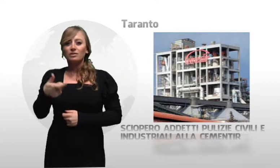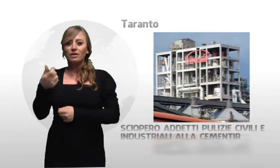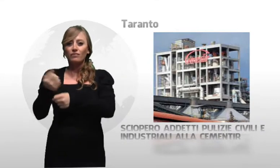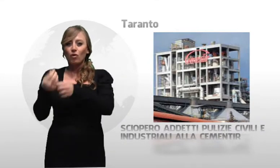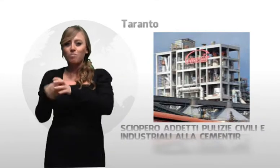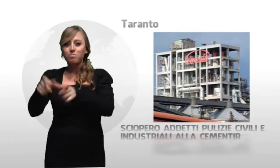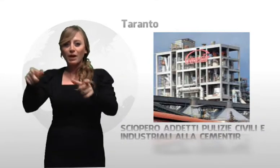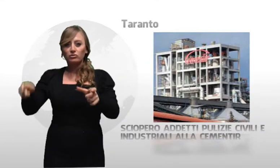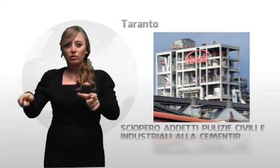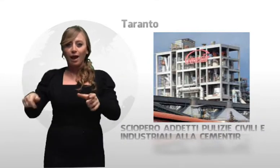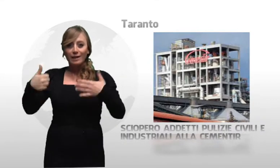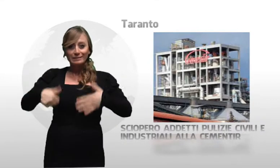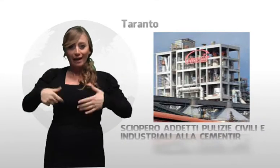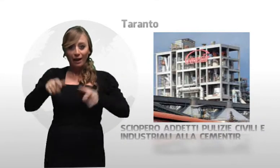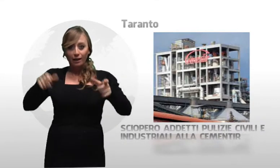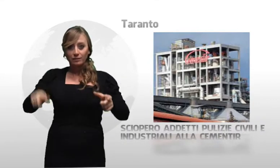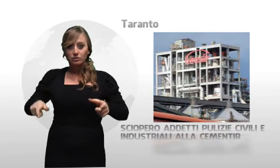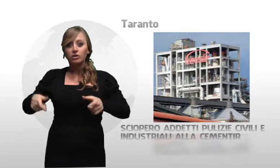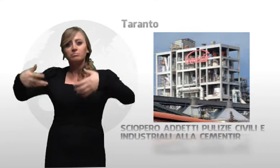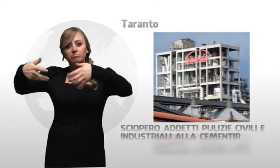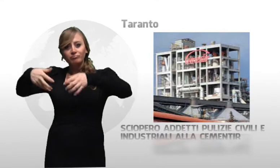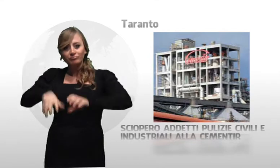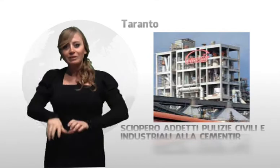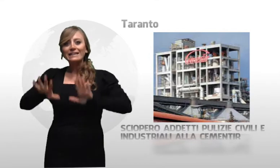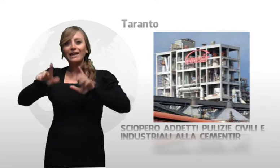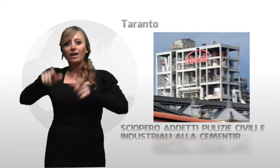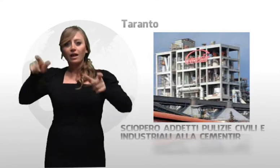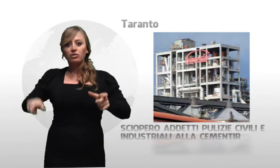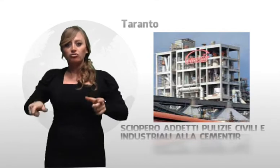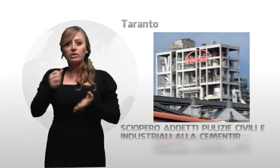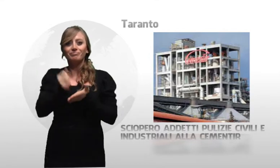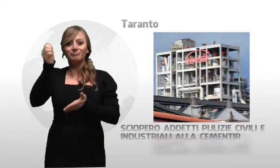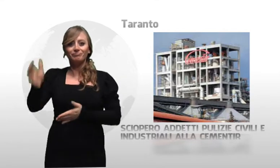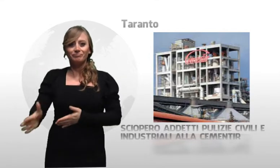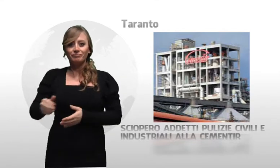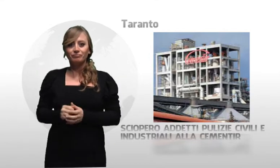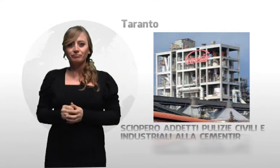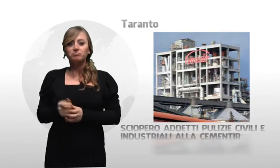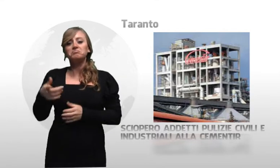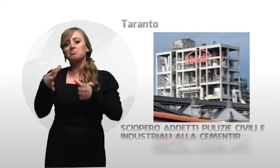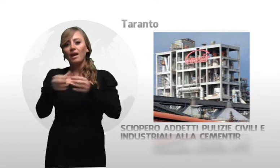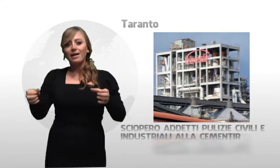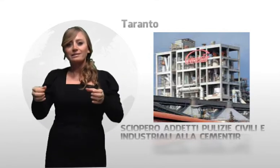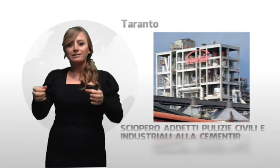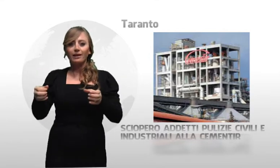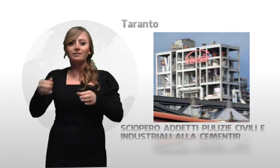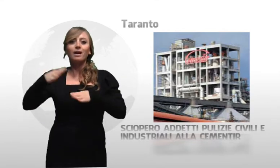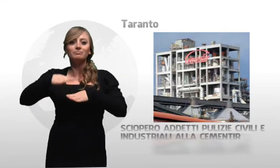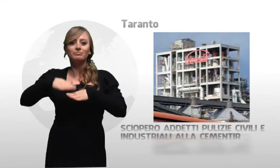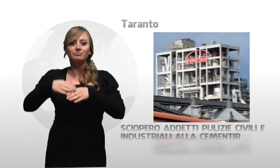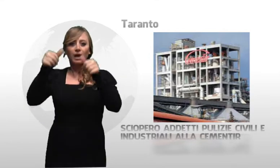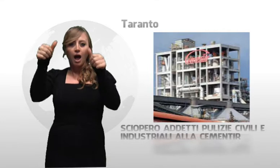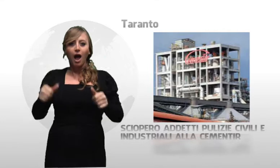riduzione di personale da 16 a 10 unità da parte dell'azienda titolare dell'appalto. Lo sciopero